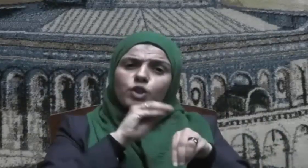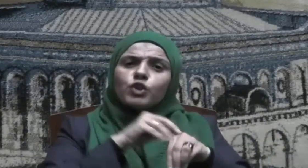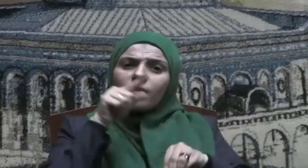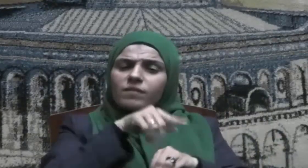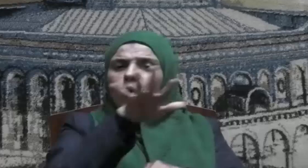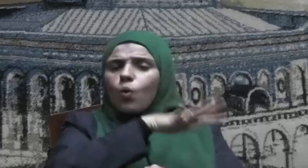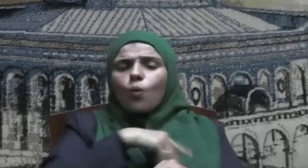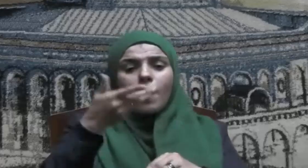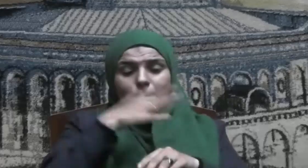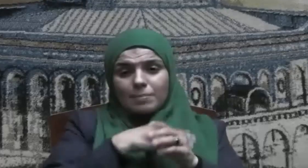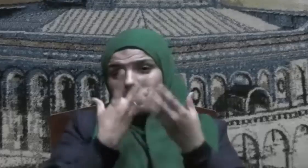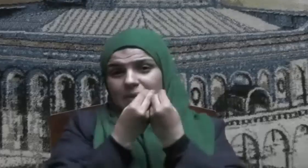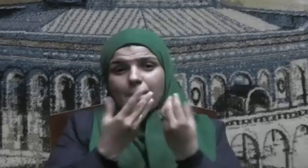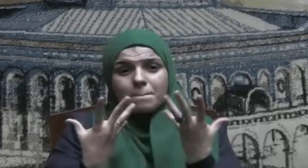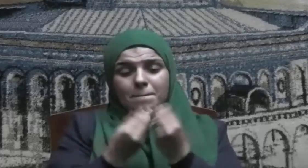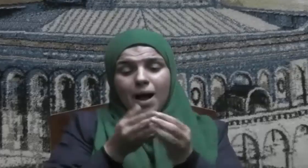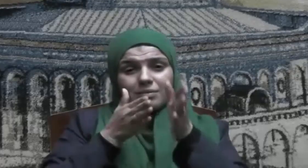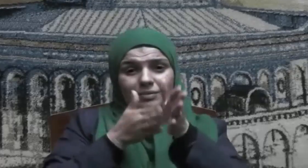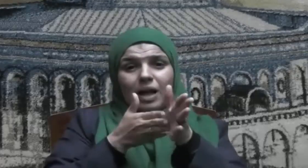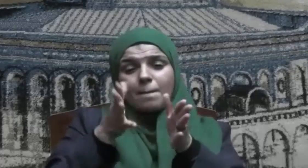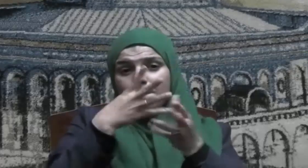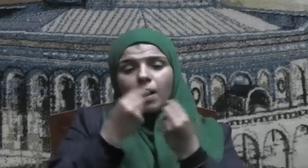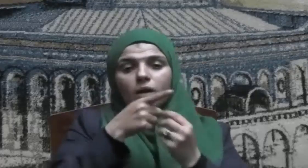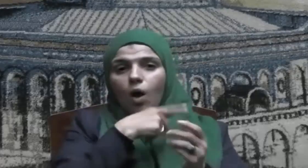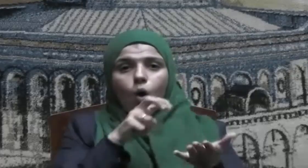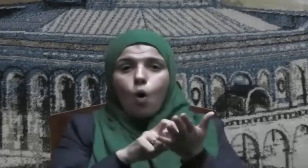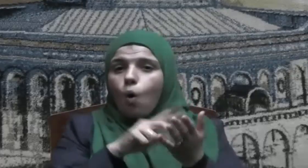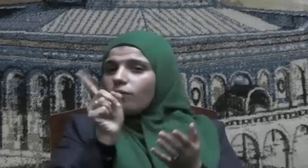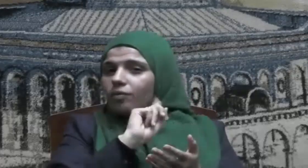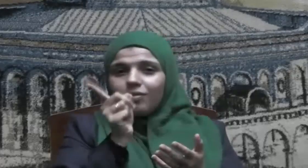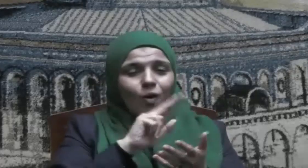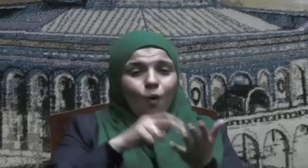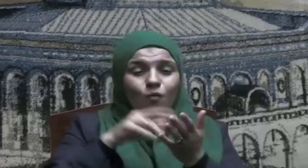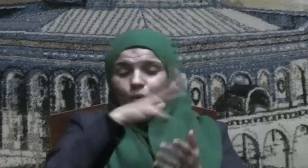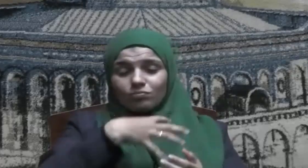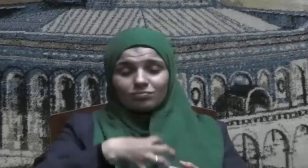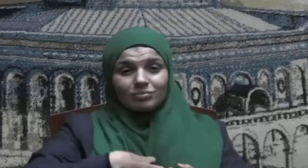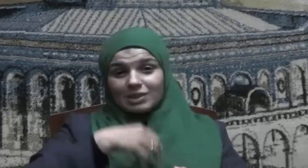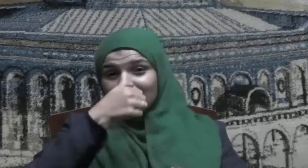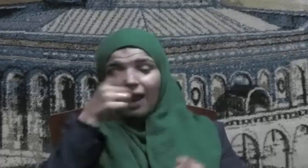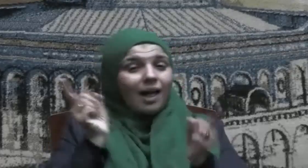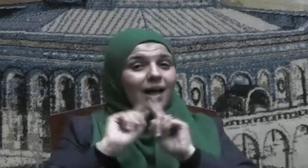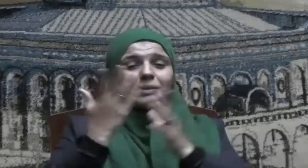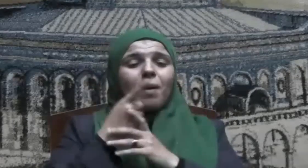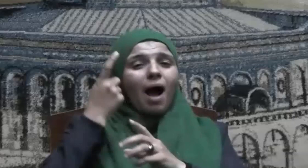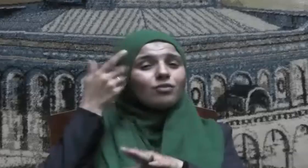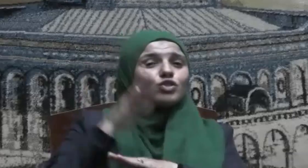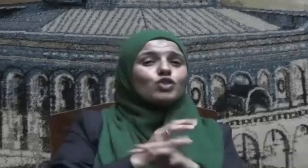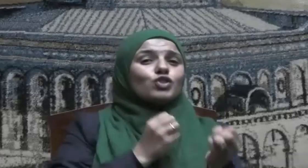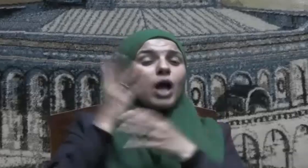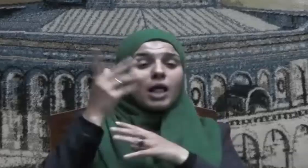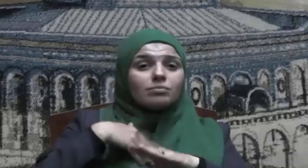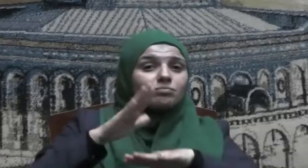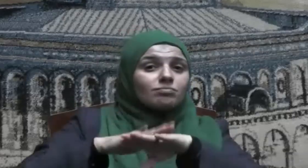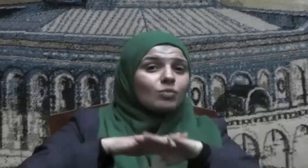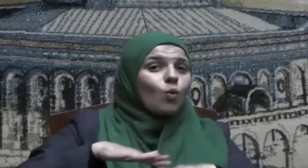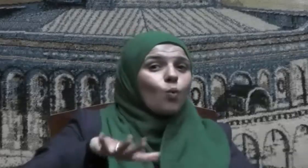يَلْحَقُوا بِهِمْ مِنْ خَلْفِهِمْ أَلَّا خَوْفٍ عَلَيْهِمْ وَلَا هُمْ يَحْزَنُونَ يَسْتَبْشِرُونَ بِنِعْبَةٍ مِنَ